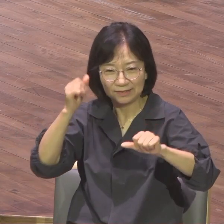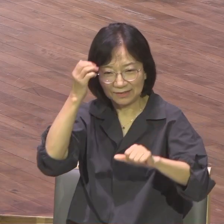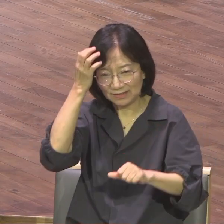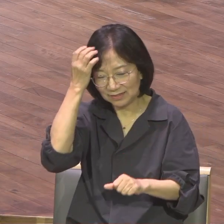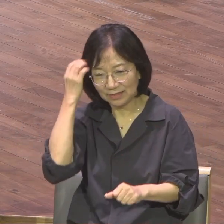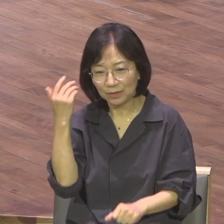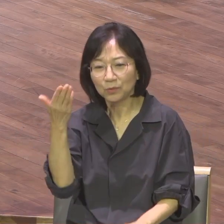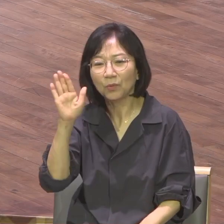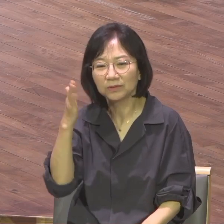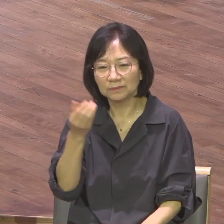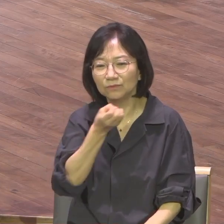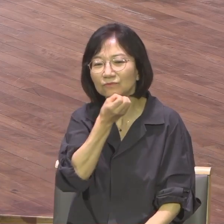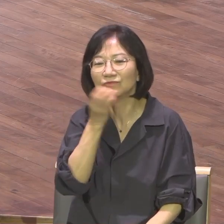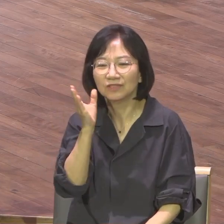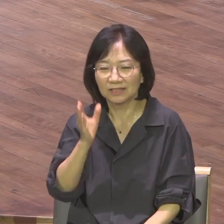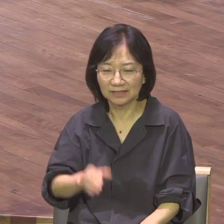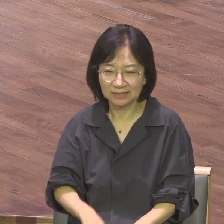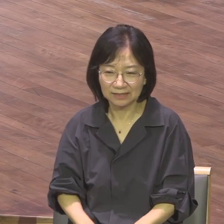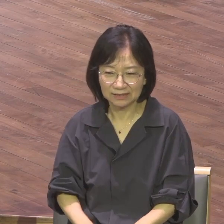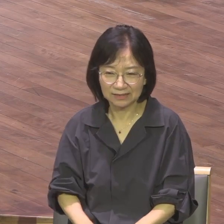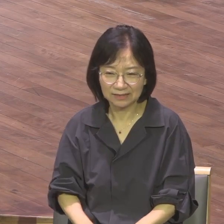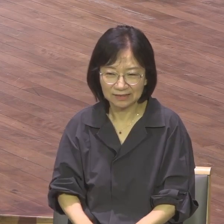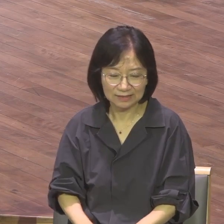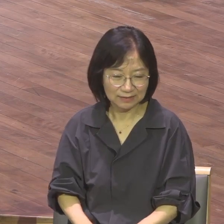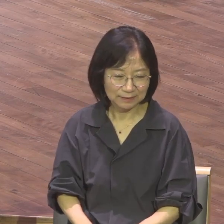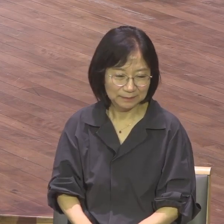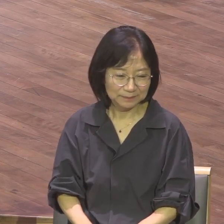창세기 2장 18절에 보니까 사람이 혼자 사는 것이 좋지 못하니